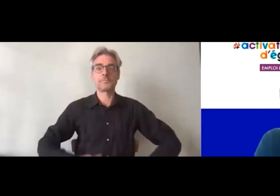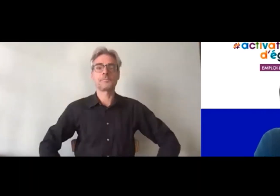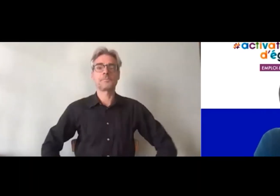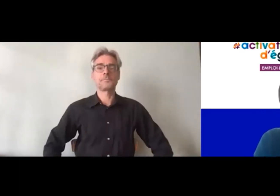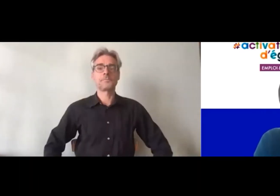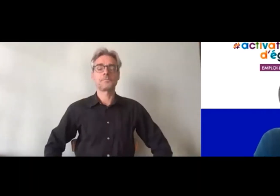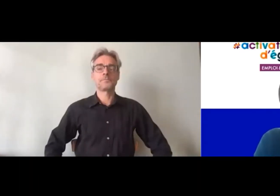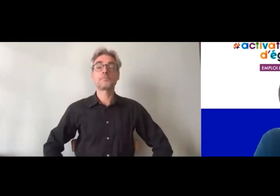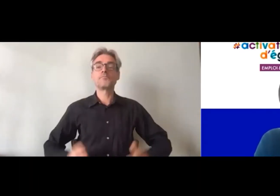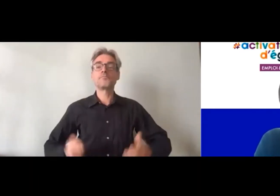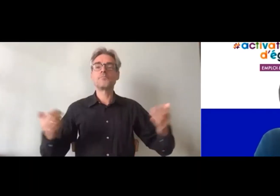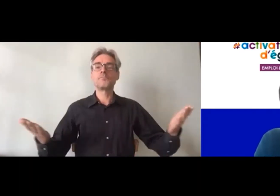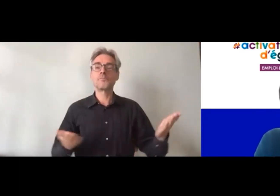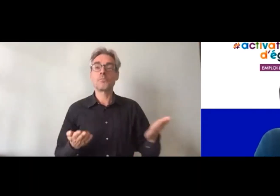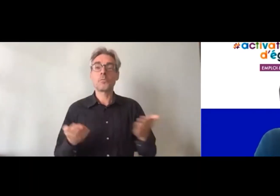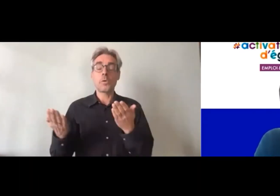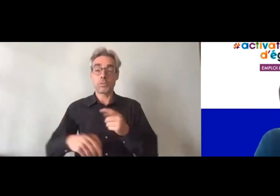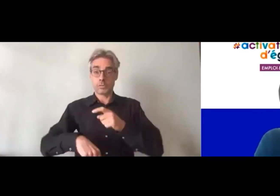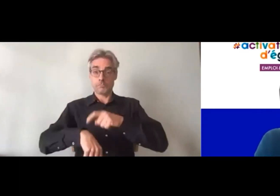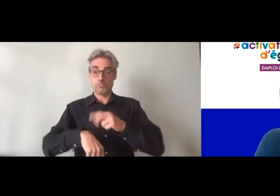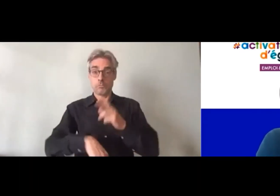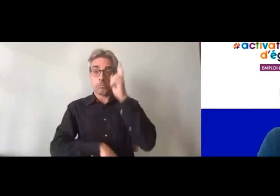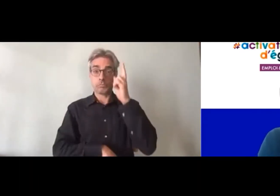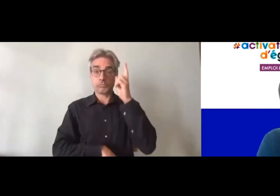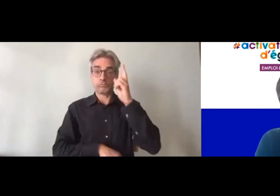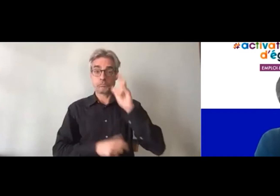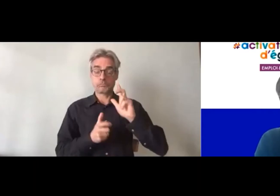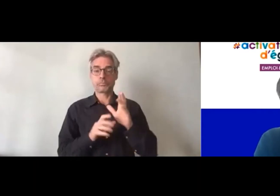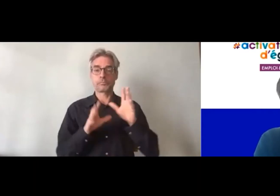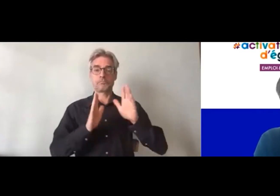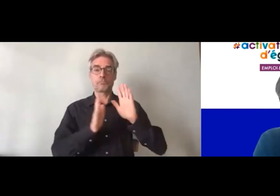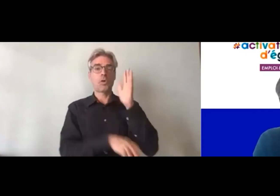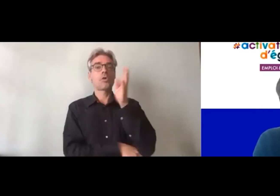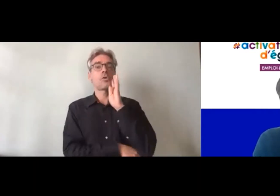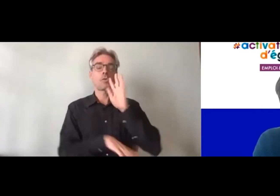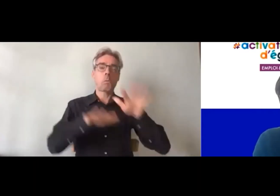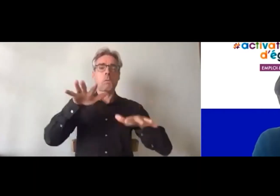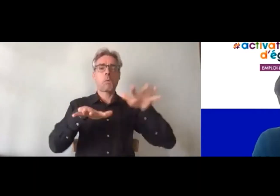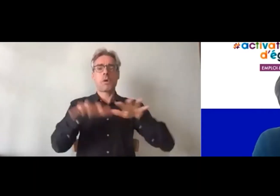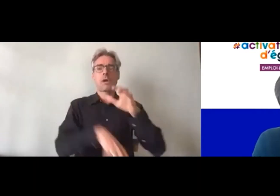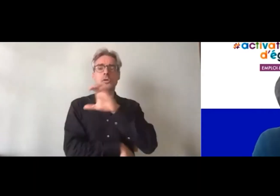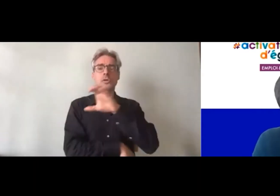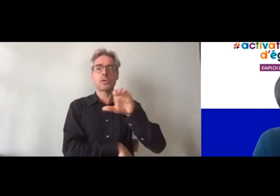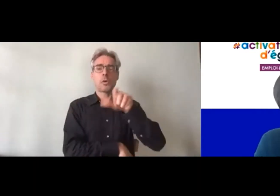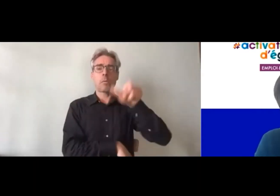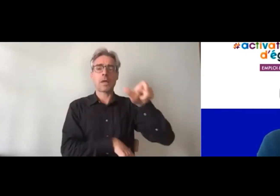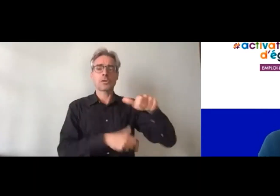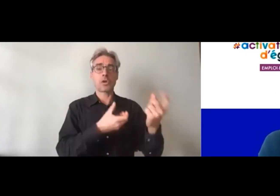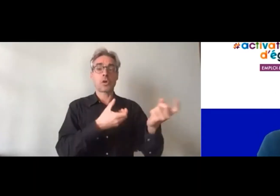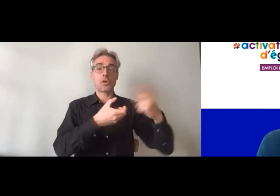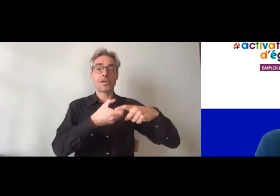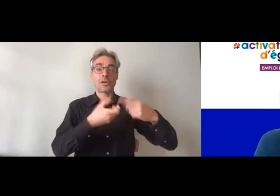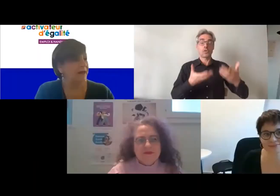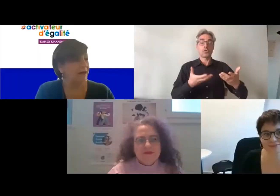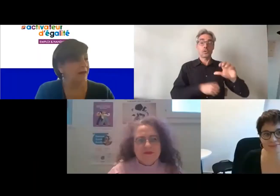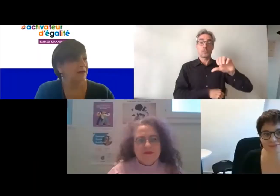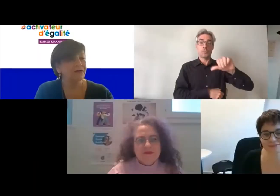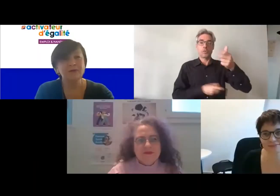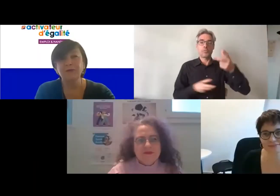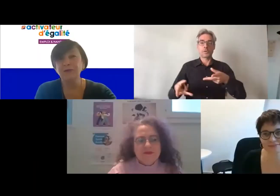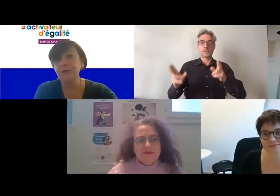Je vous propose sans plus tarder de débarrer, nous sommes déjà une centaine présents aujourd'hui pour cette séquence.